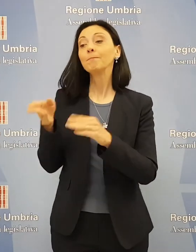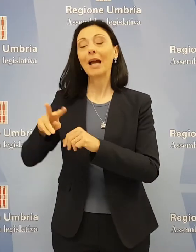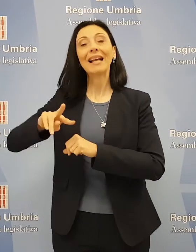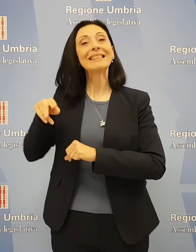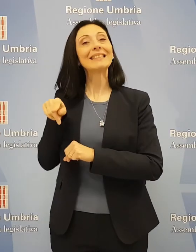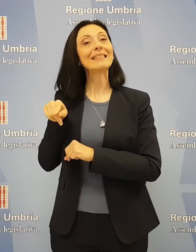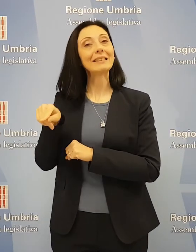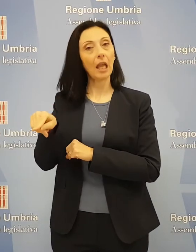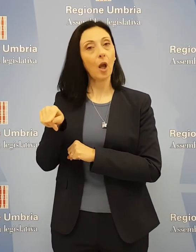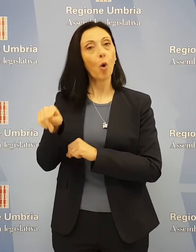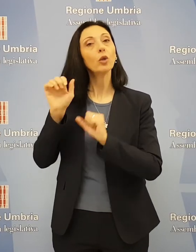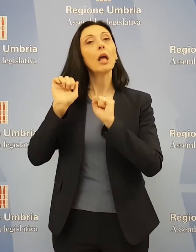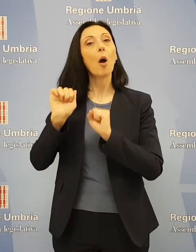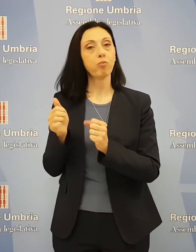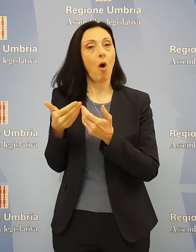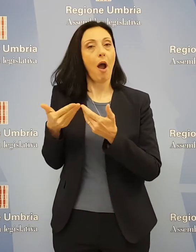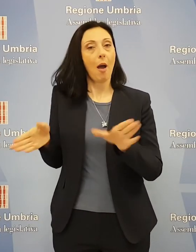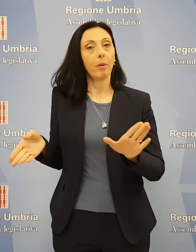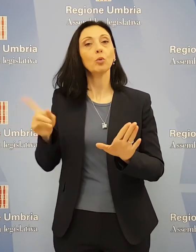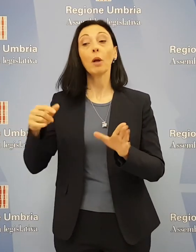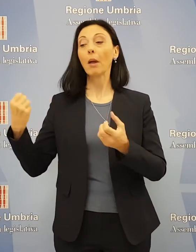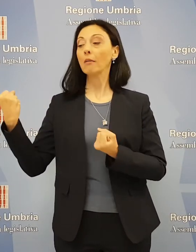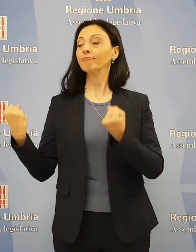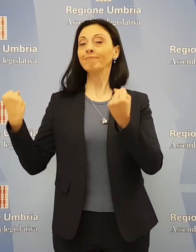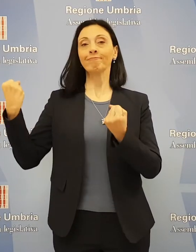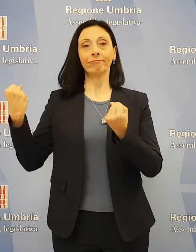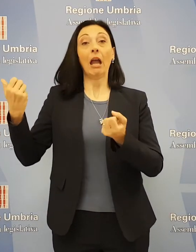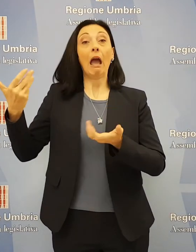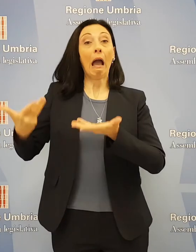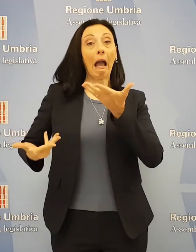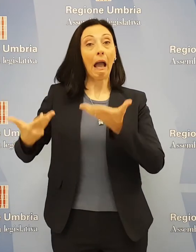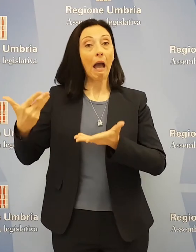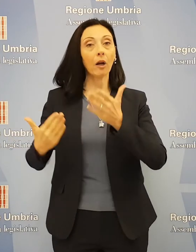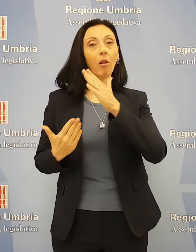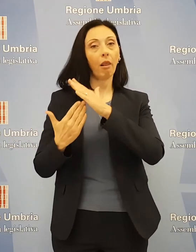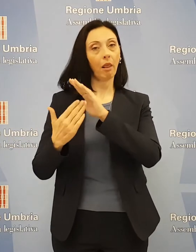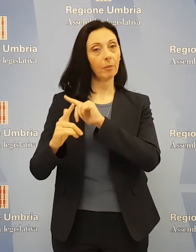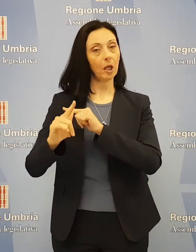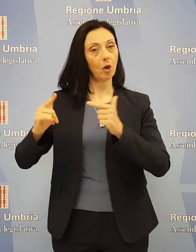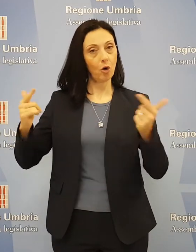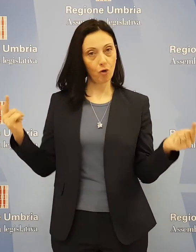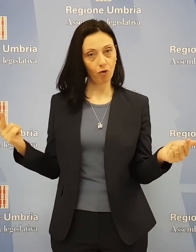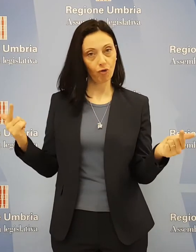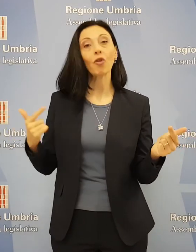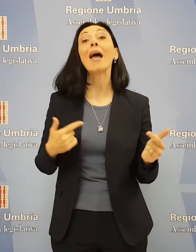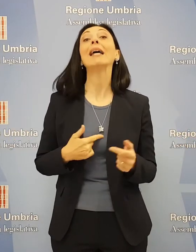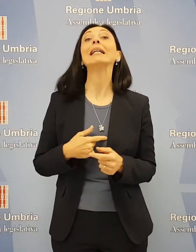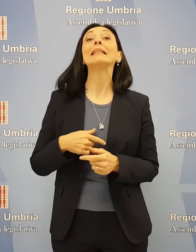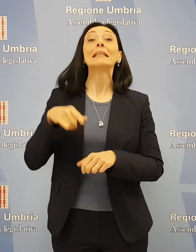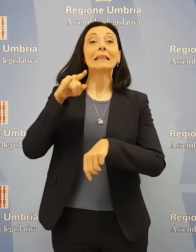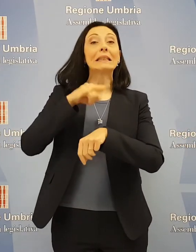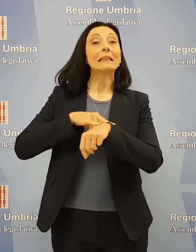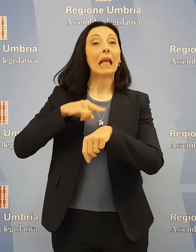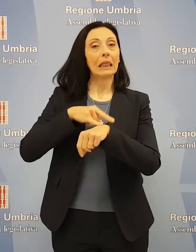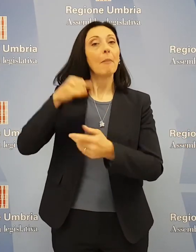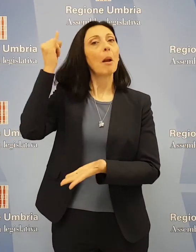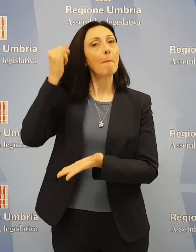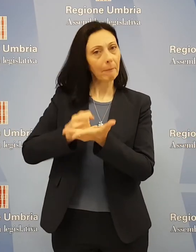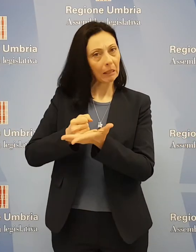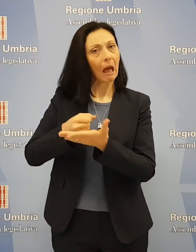la riapertura anche ai mezzi pesanti, senza limiti di carico. Potranno iniziare nella seconda metà di settembre e durante i lavori potrebbe essere